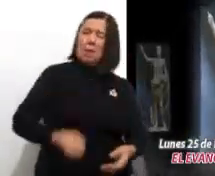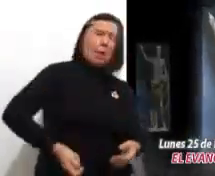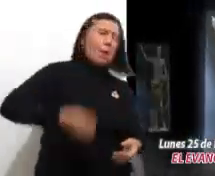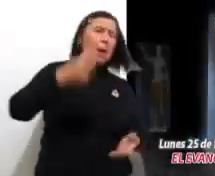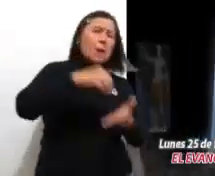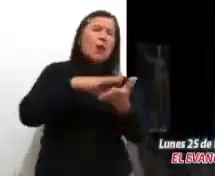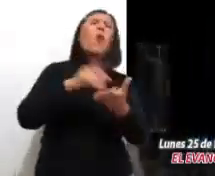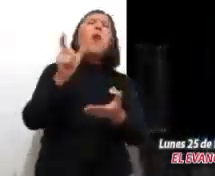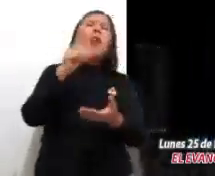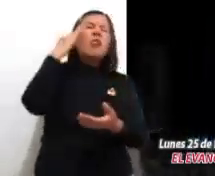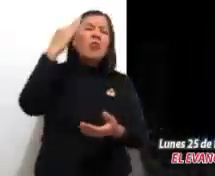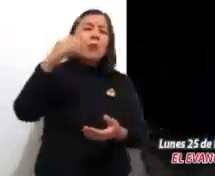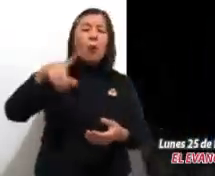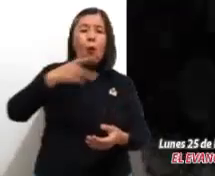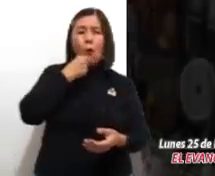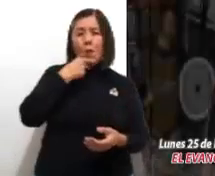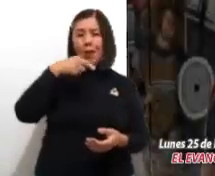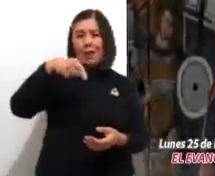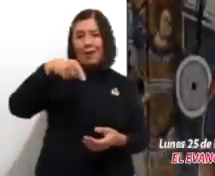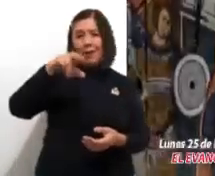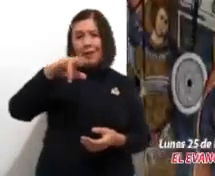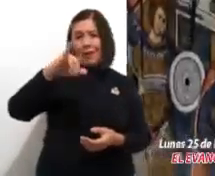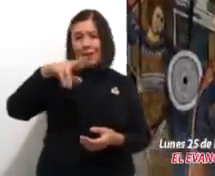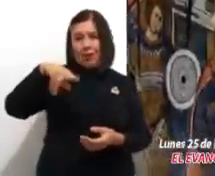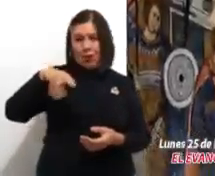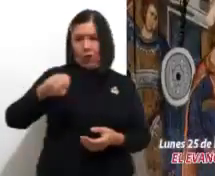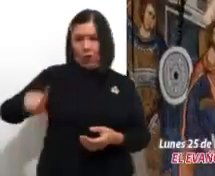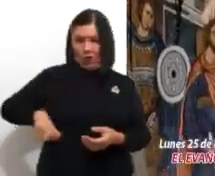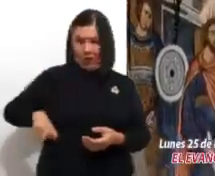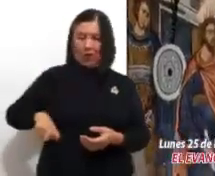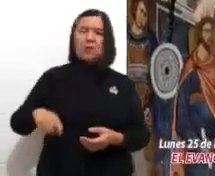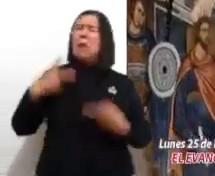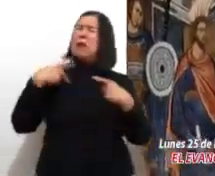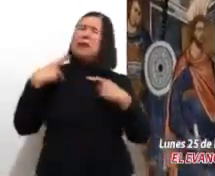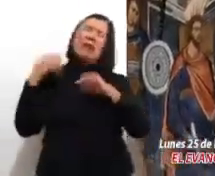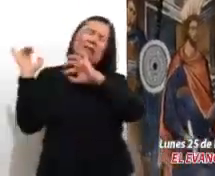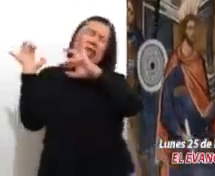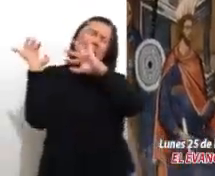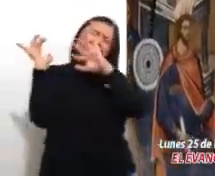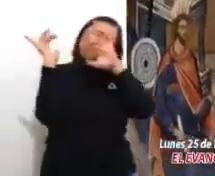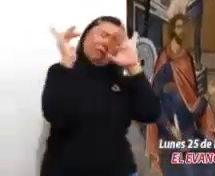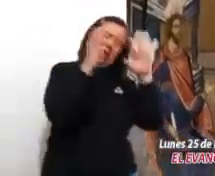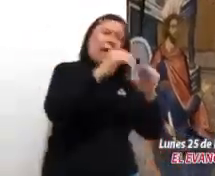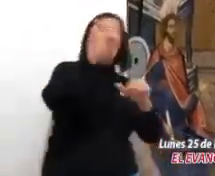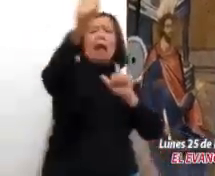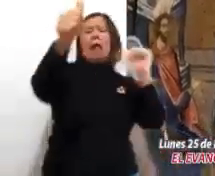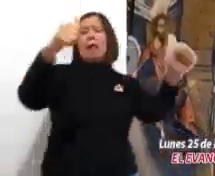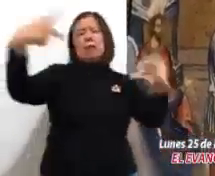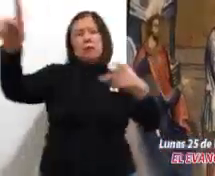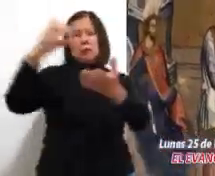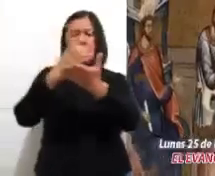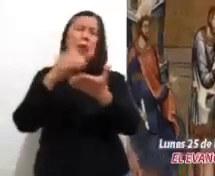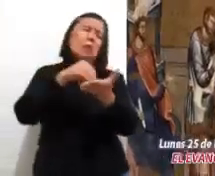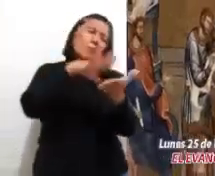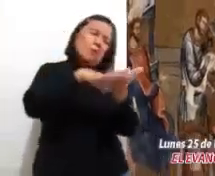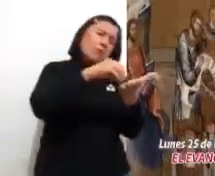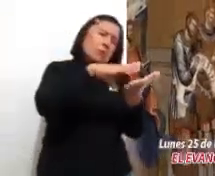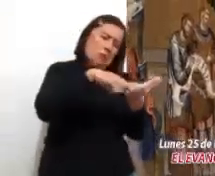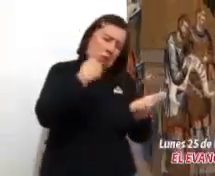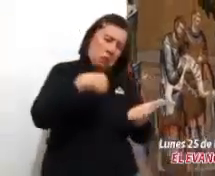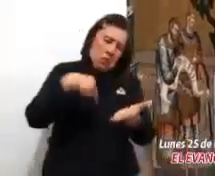censo se hizo cuando Quirino era gobernador de Siria. Todos iban a empadronarse, cada uno en su propia ciudad.